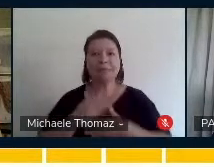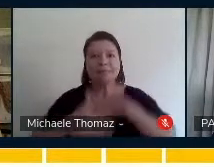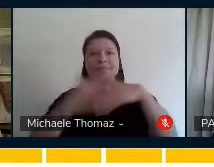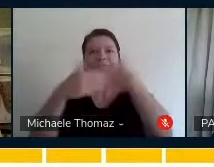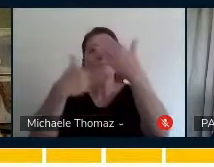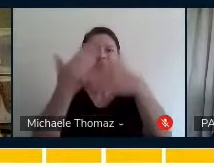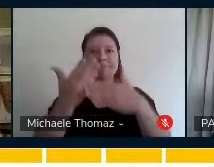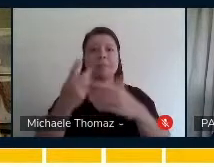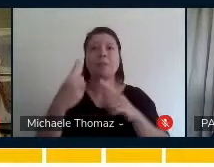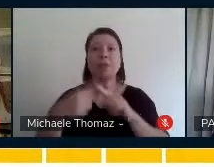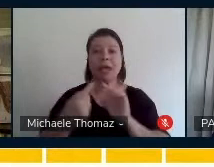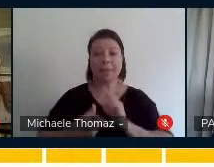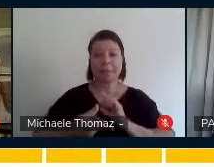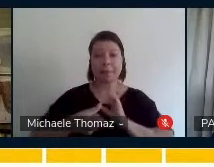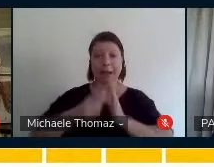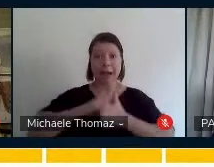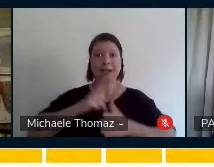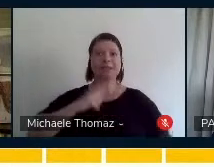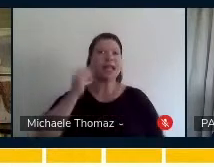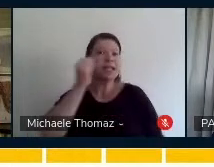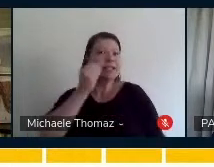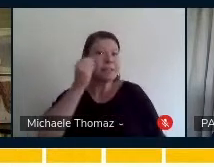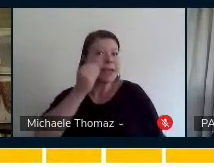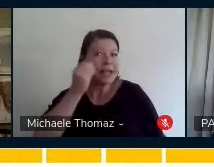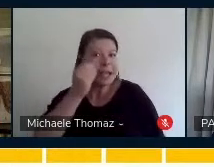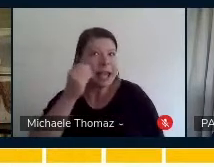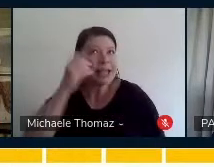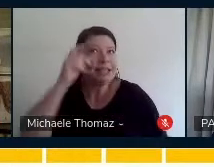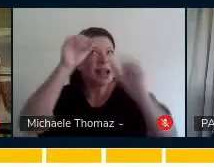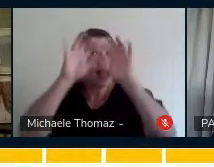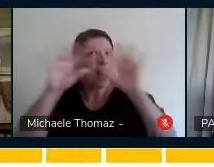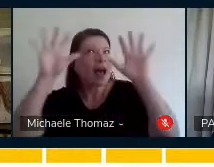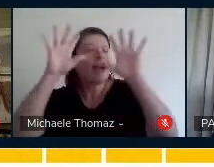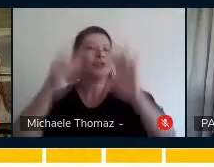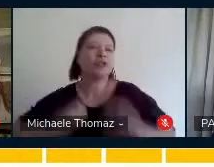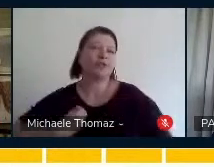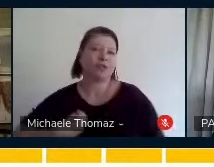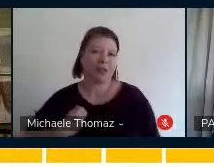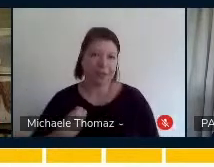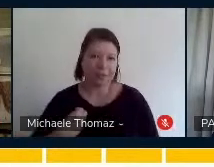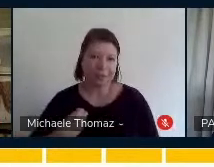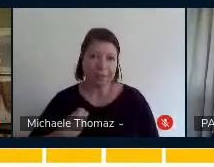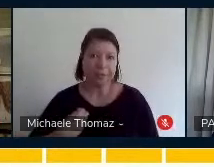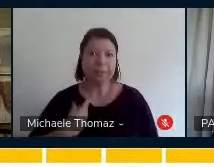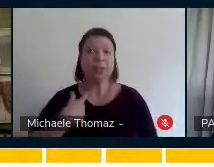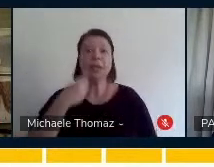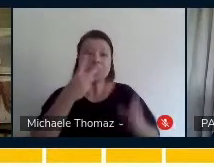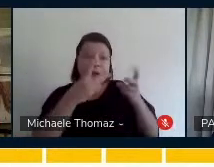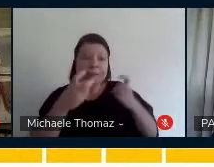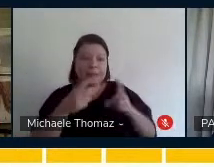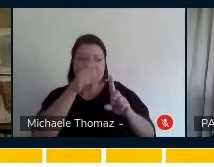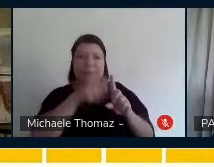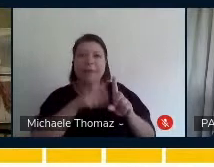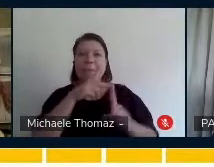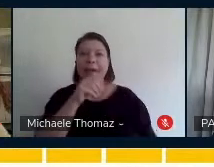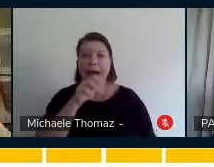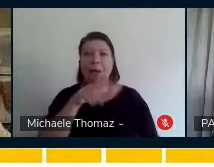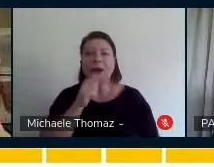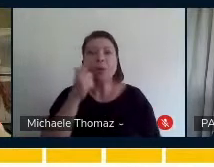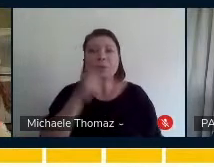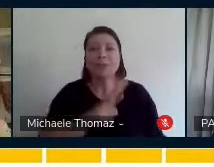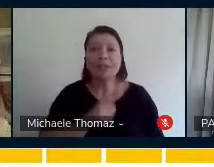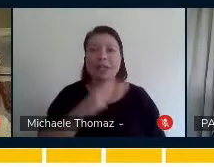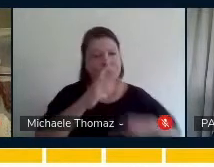E aí como a gente percebeu que nesse momento a Paula desenvolveu a sua musicalidade? Então o